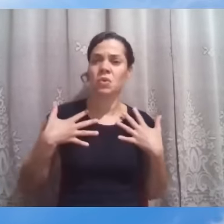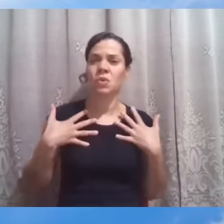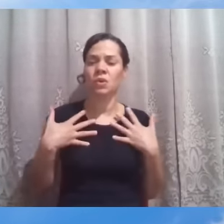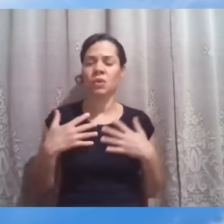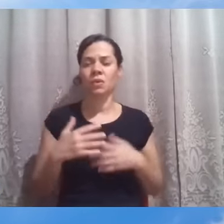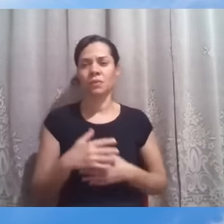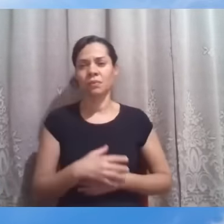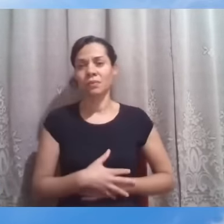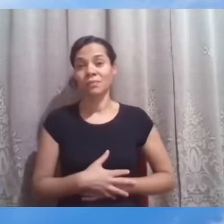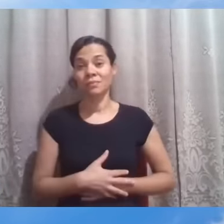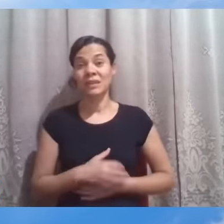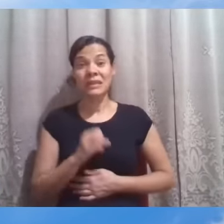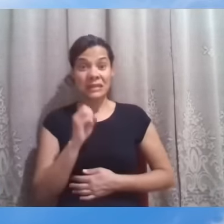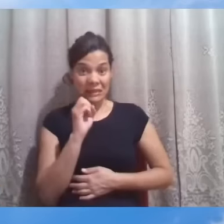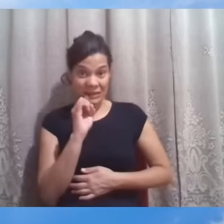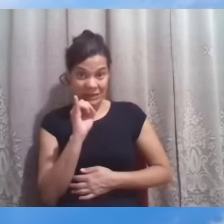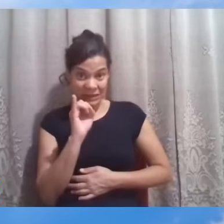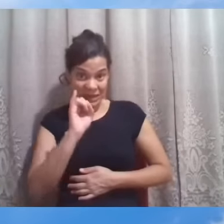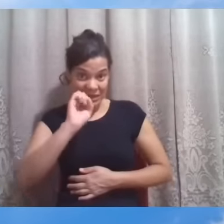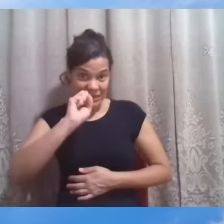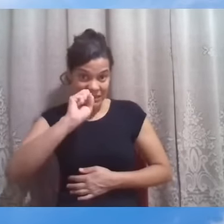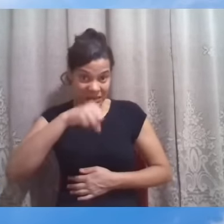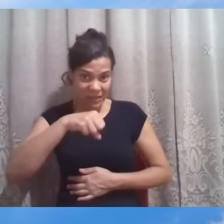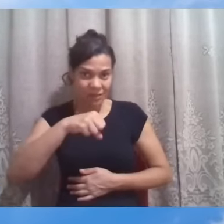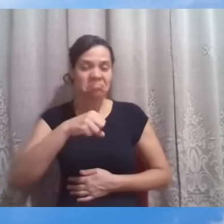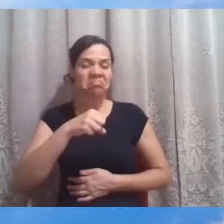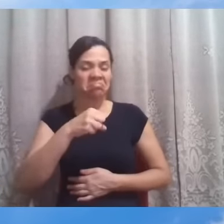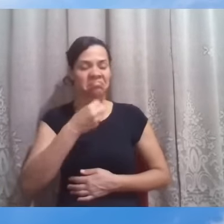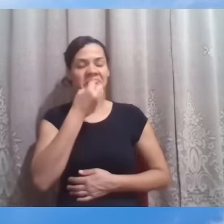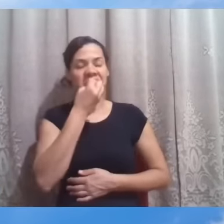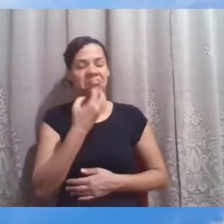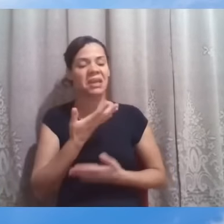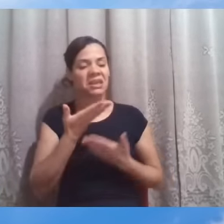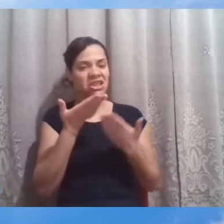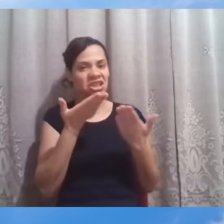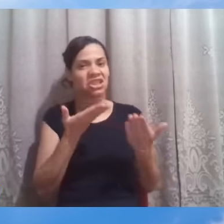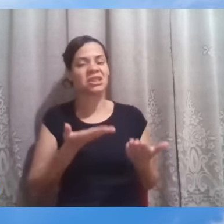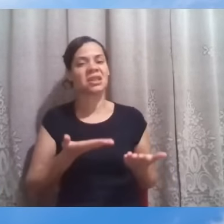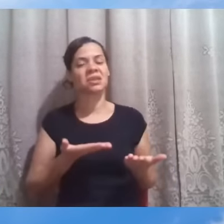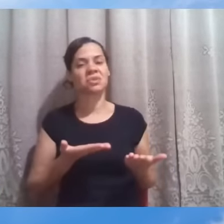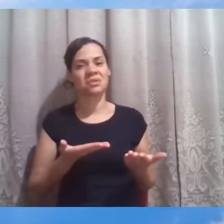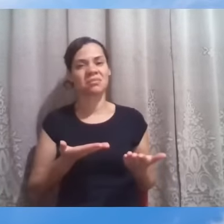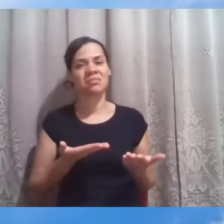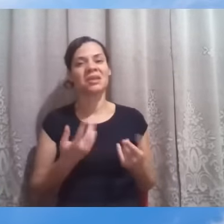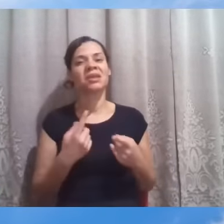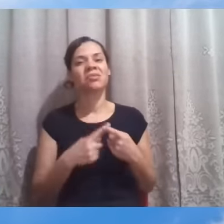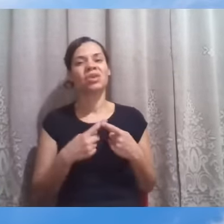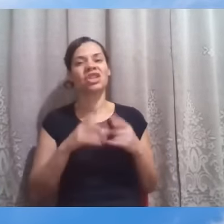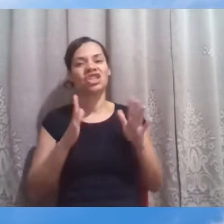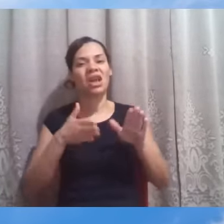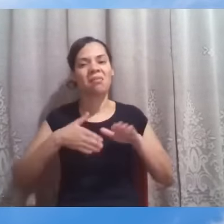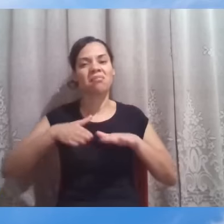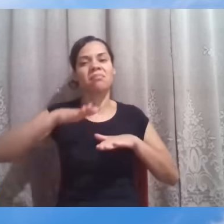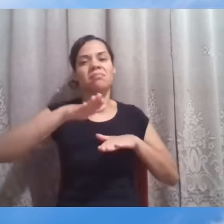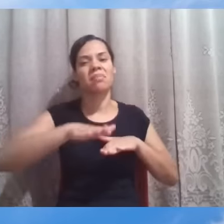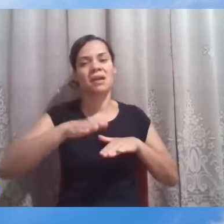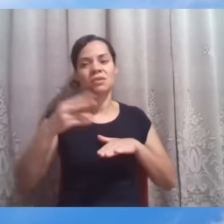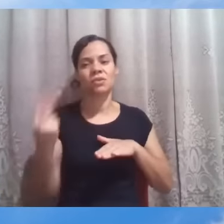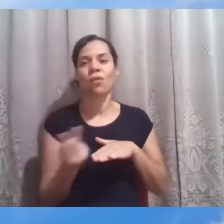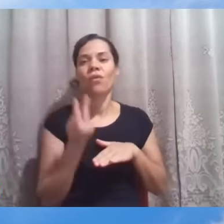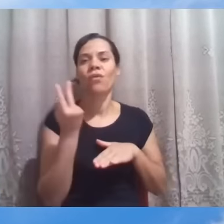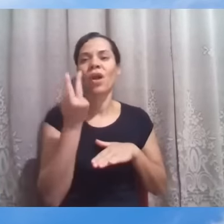Jesus, se sim, bendita serás tu, porque já destes um passo valiosíssimo no caminho.